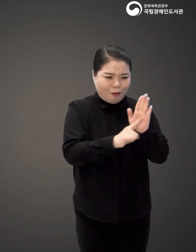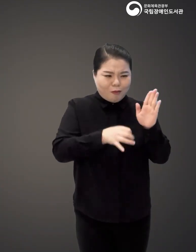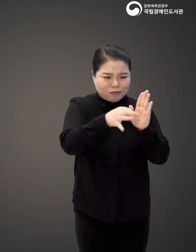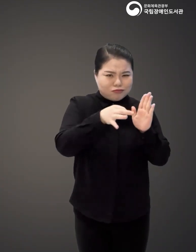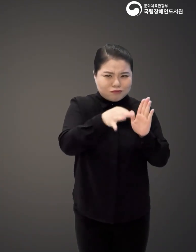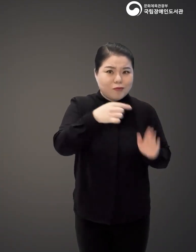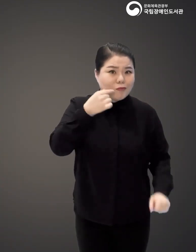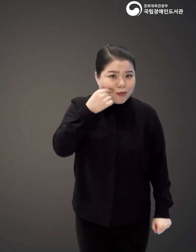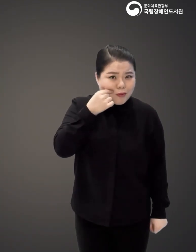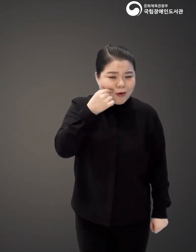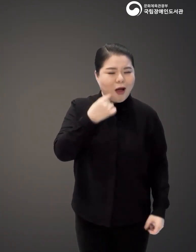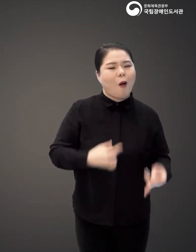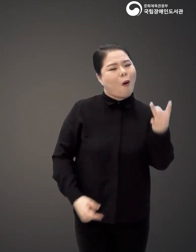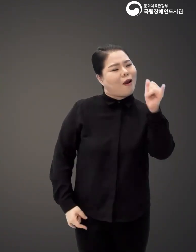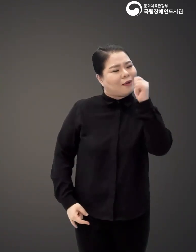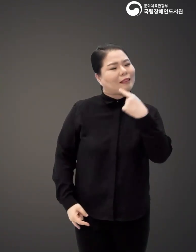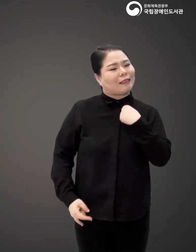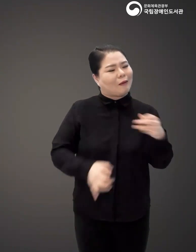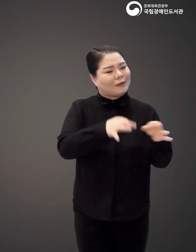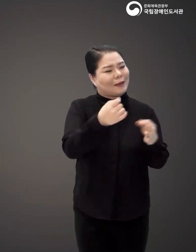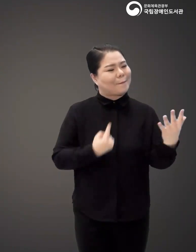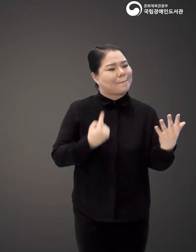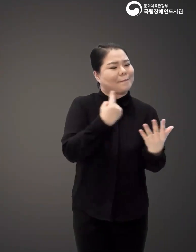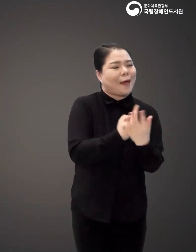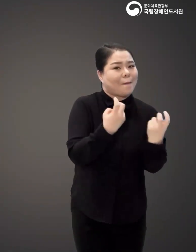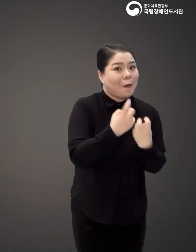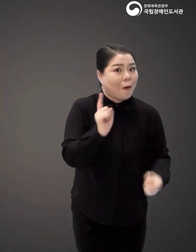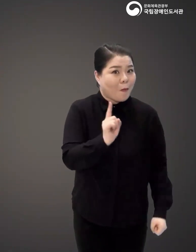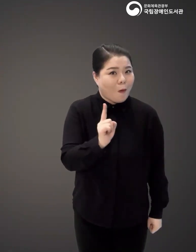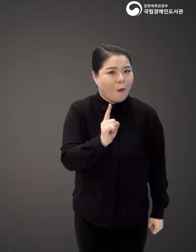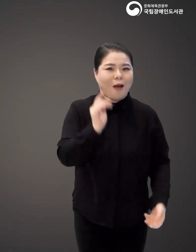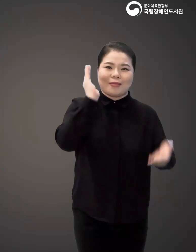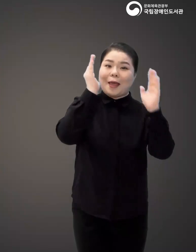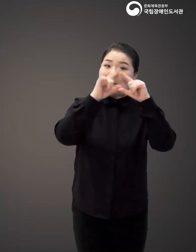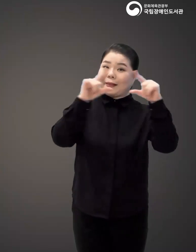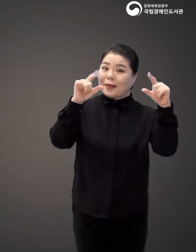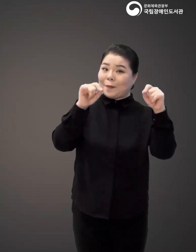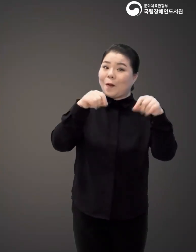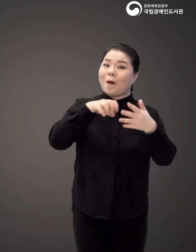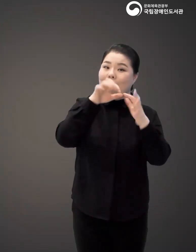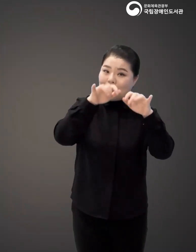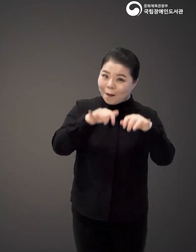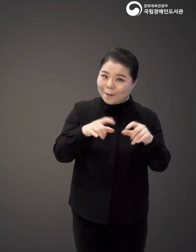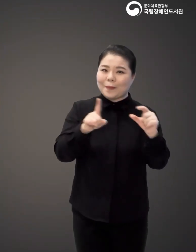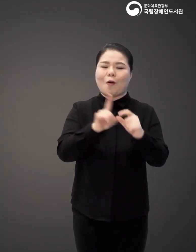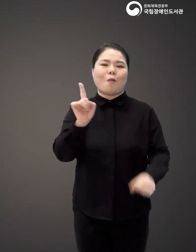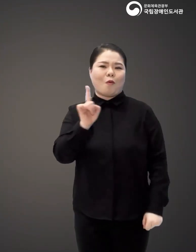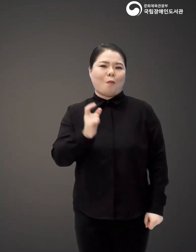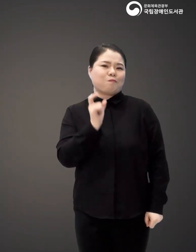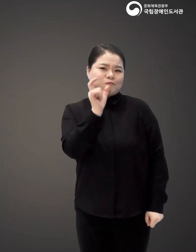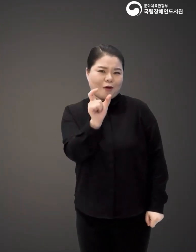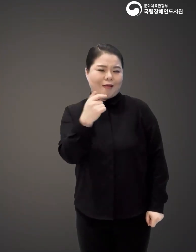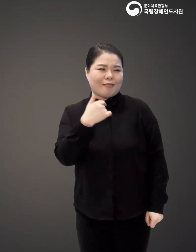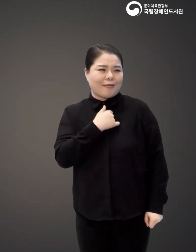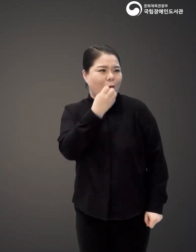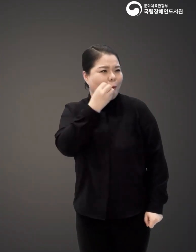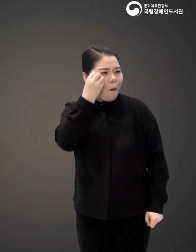수도 없는데 기존의 시장 안을 어떻게 파고들 수 있을까? 네이버 연관 검색어로 내 플랫폼을 상위 노출시킬 수